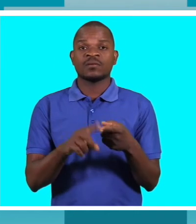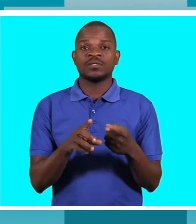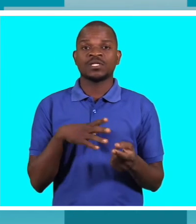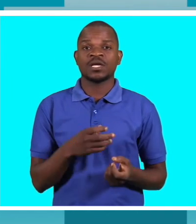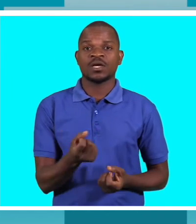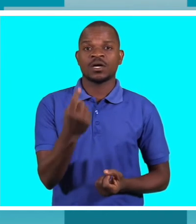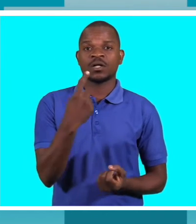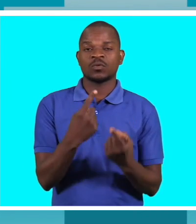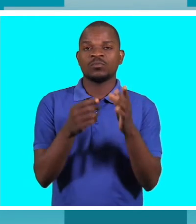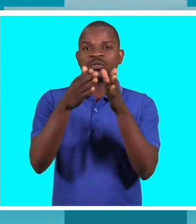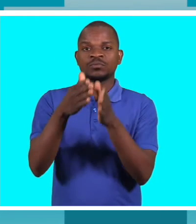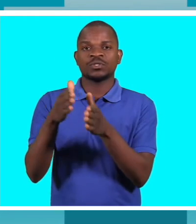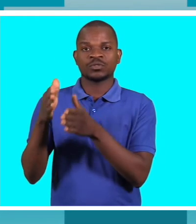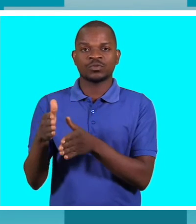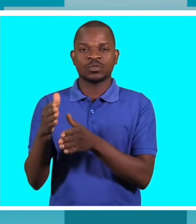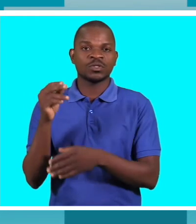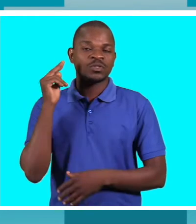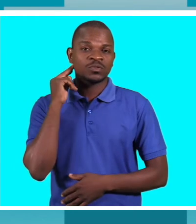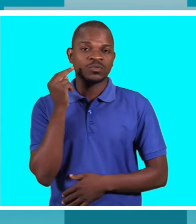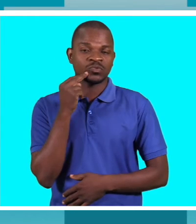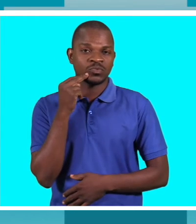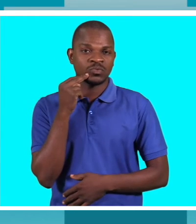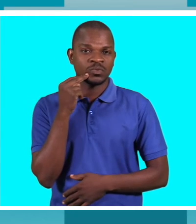deficiência visual, desculpa, auditiva, sim, por exemplo,